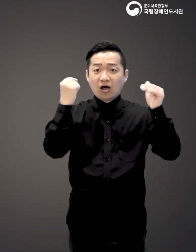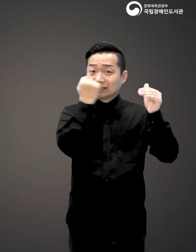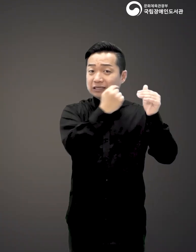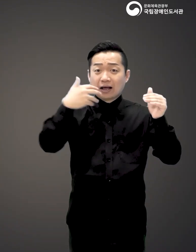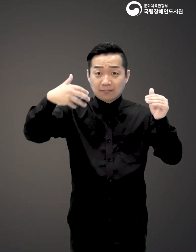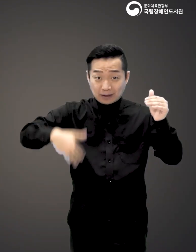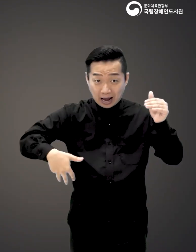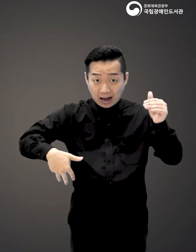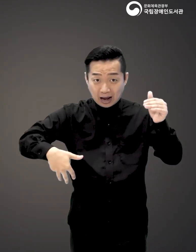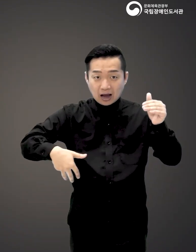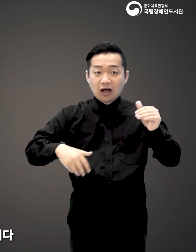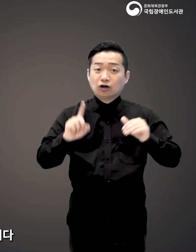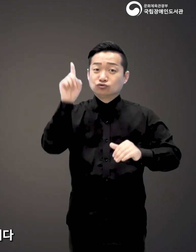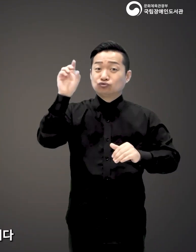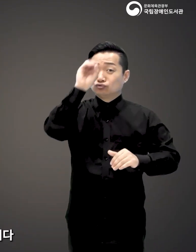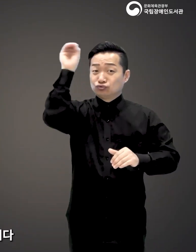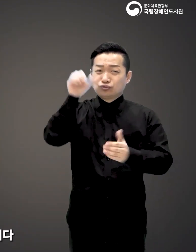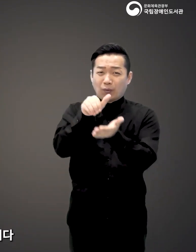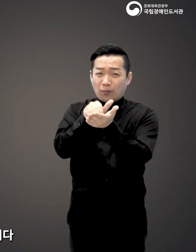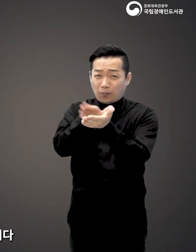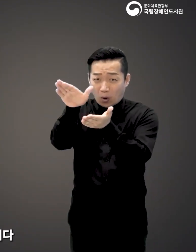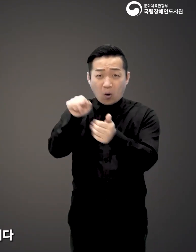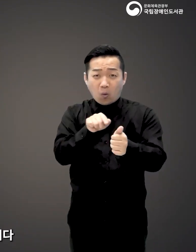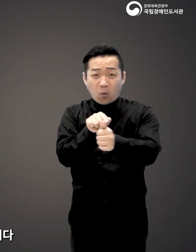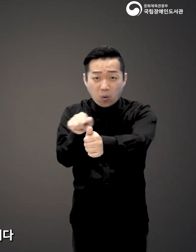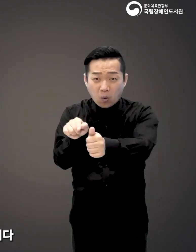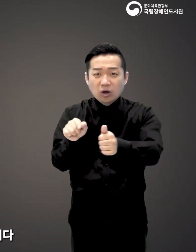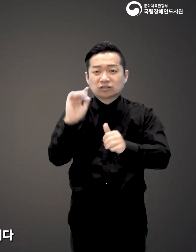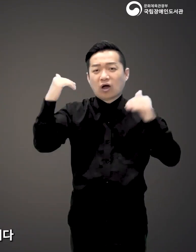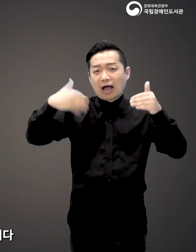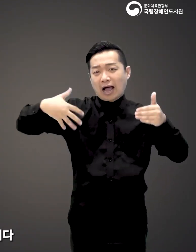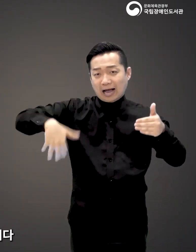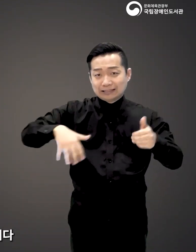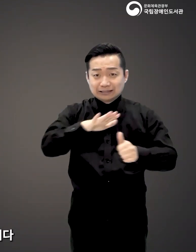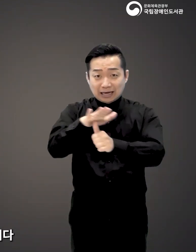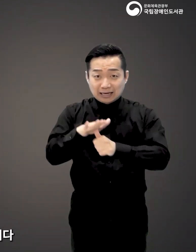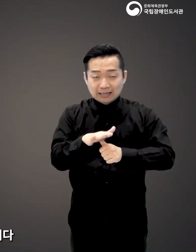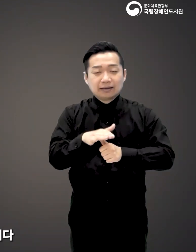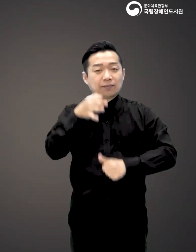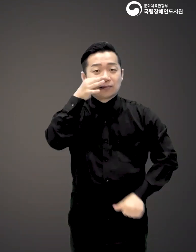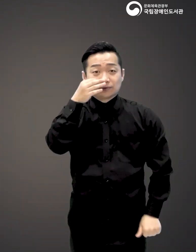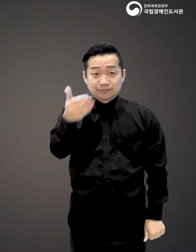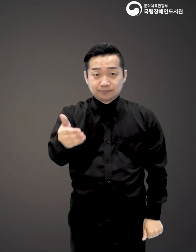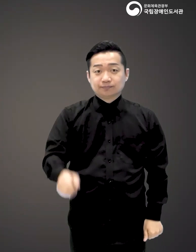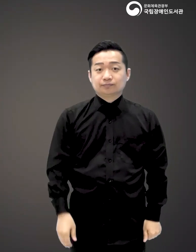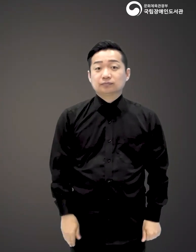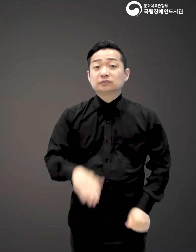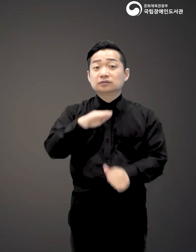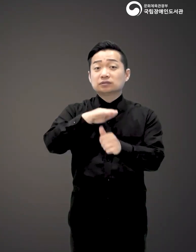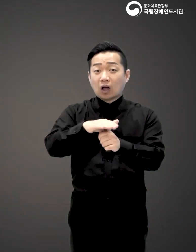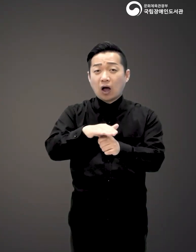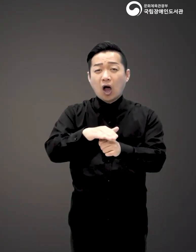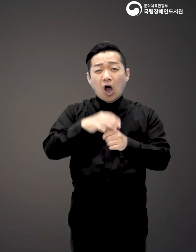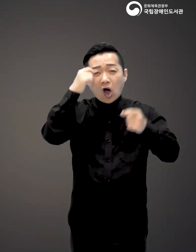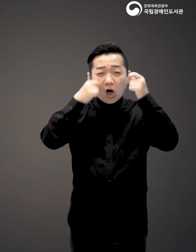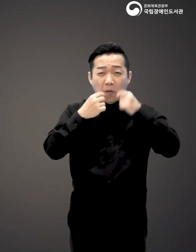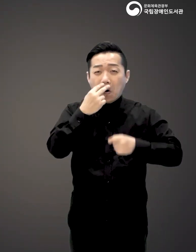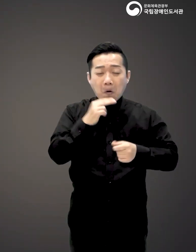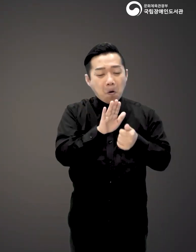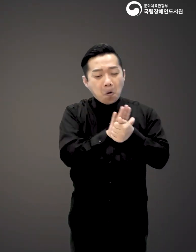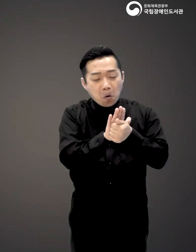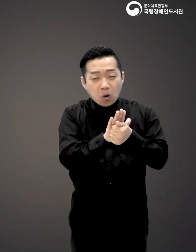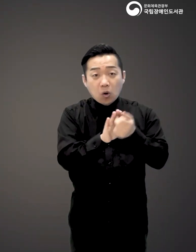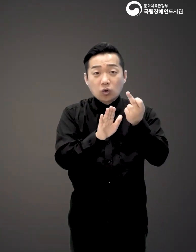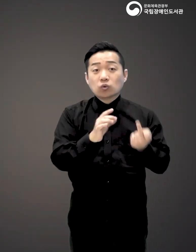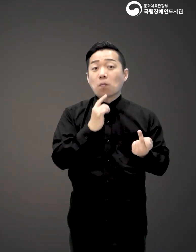성인 인증을 받지 못해 우주에서 쫓기는 신세가 된 미성인의 아이들을 비춥니다. 어렸을 때 눈물, 콧물